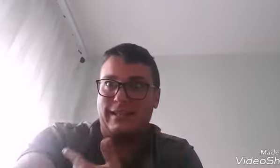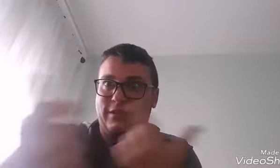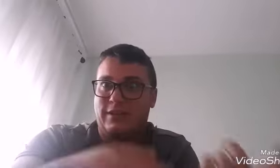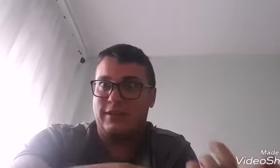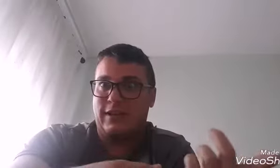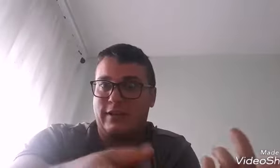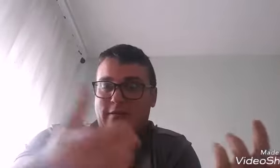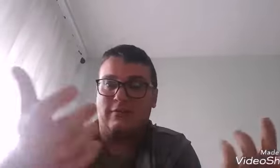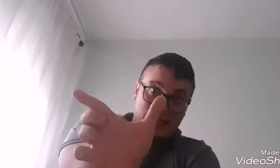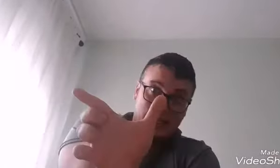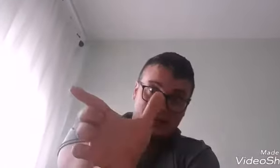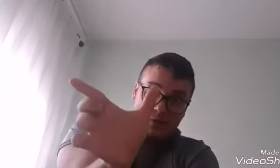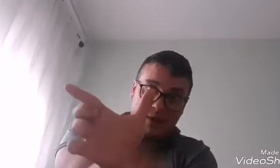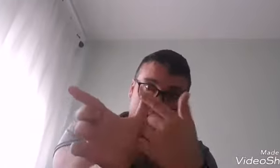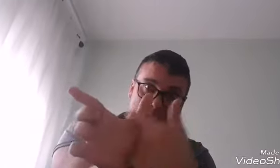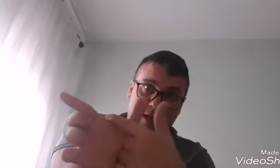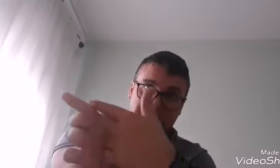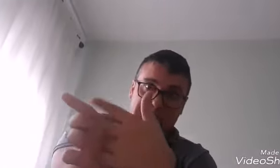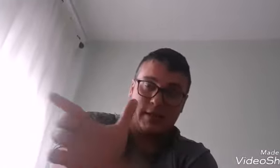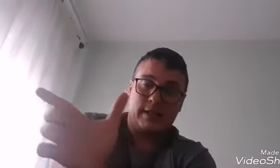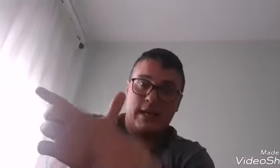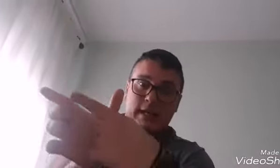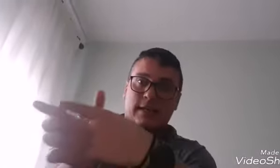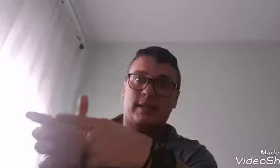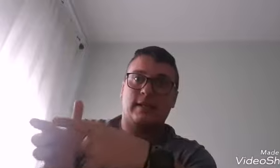derecho que el izquierdo. Así, en forma de L, como veis, y es así.